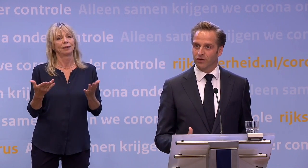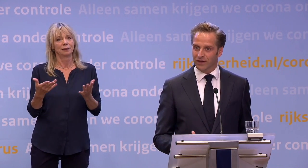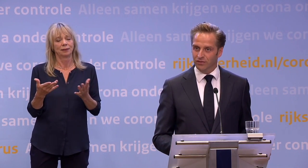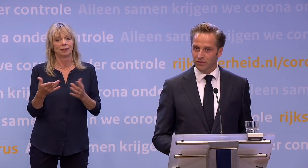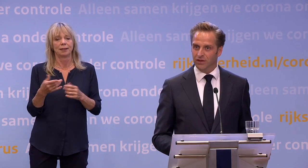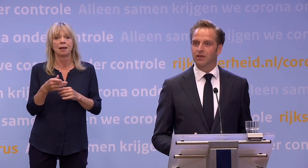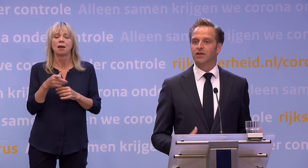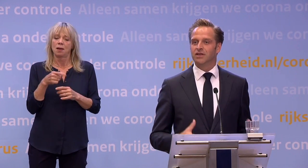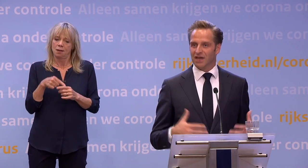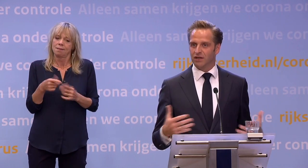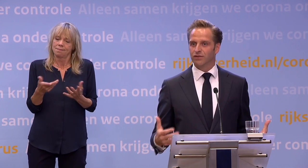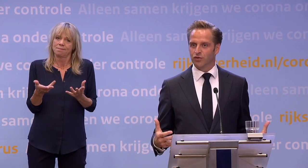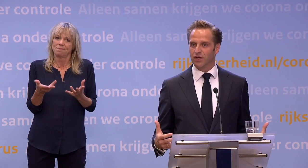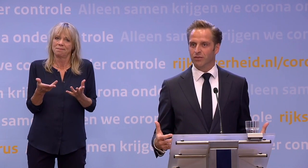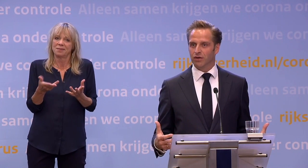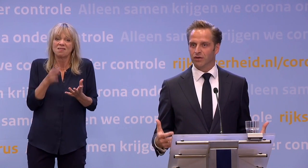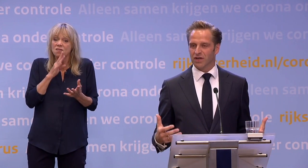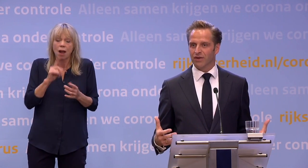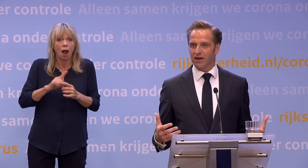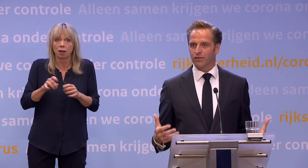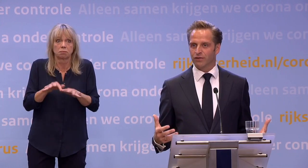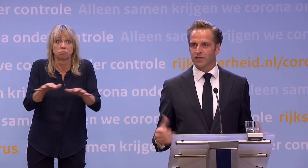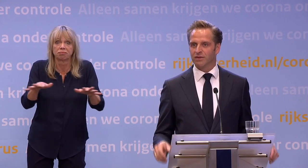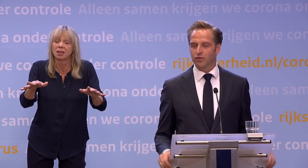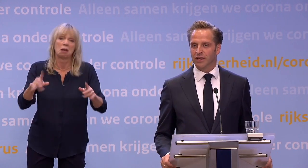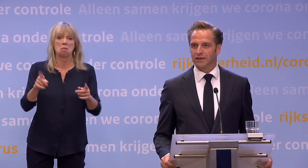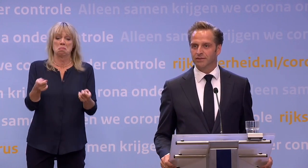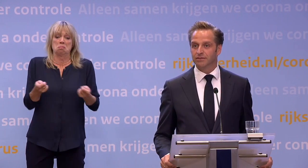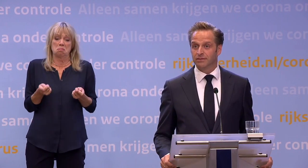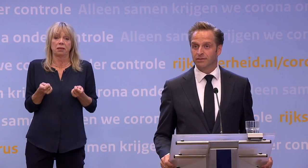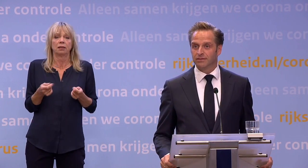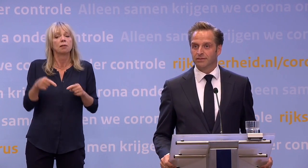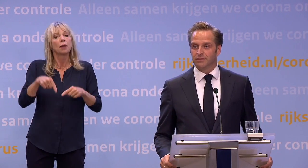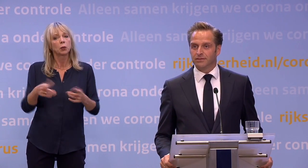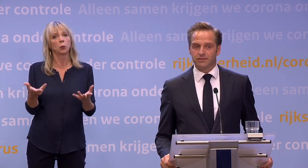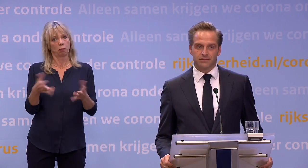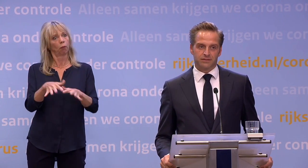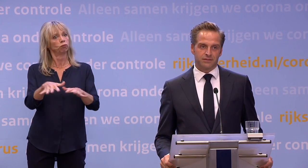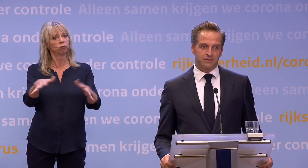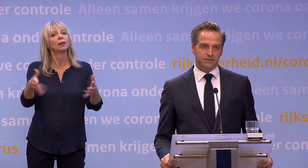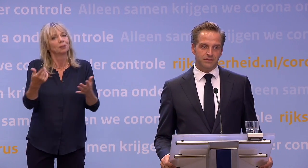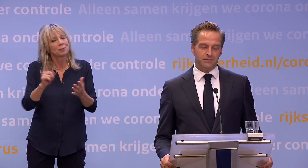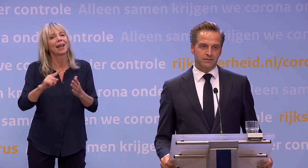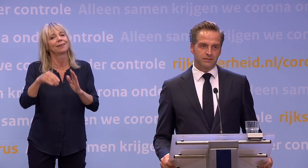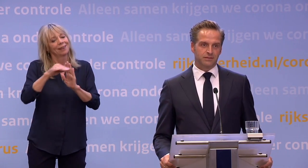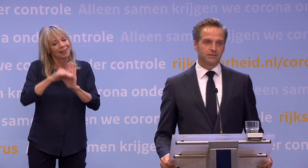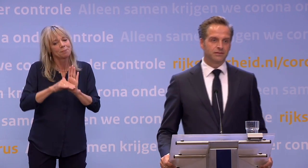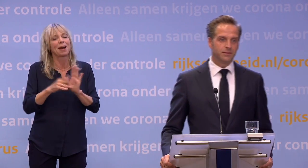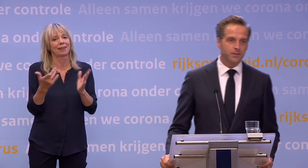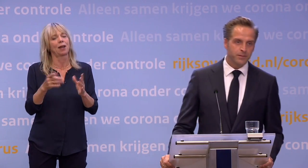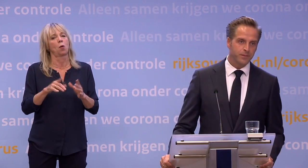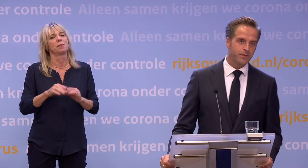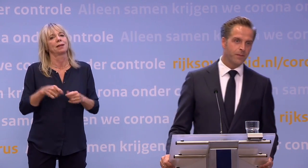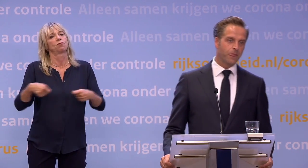Maar juist omdat we het wel doen, zijn al die versoepelingen mogelijk. Dus laten we daar nou vooral verstandig mee ondergaan. NRC. U